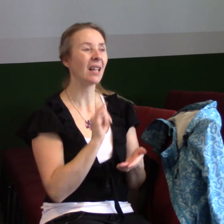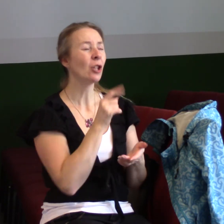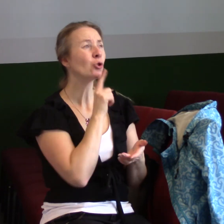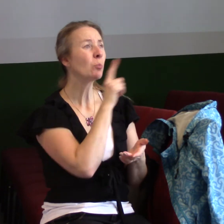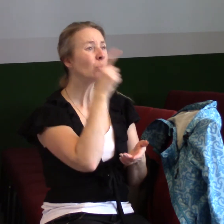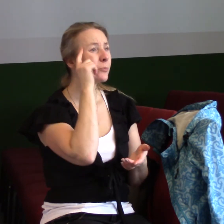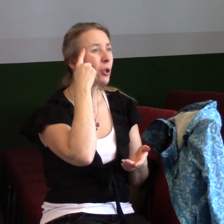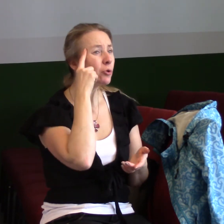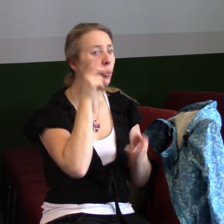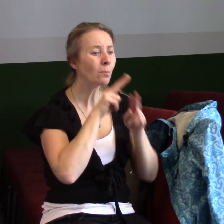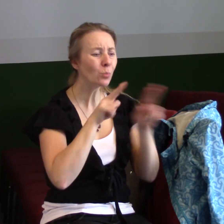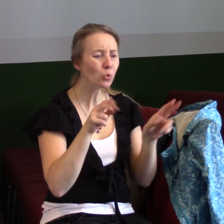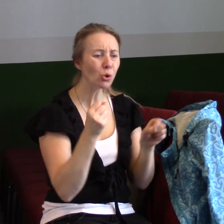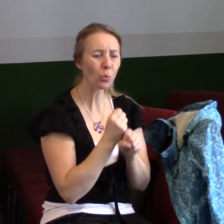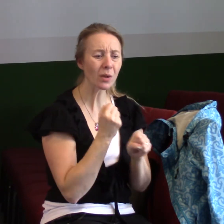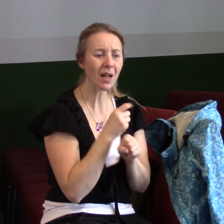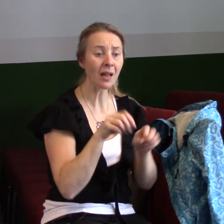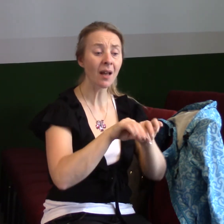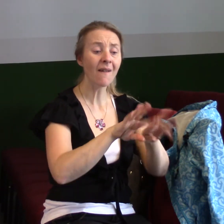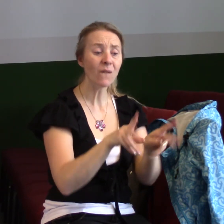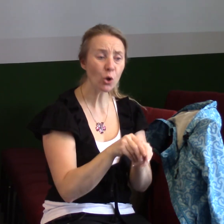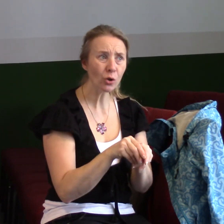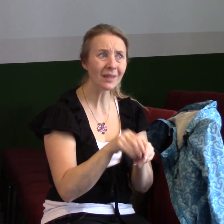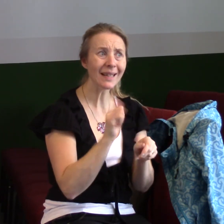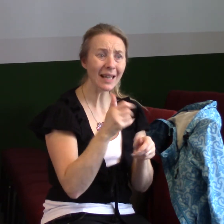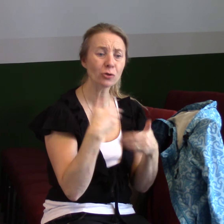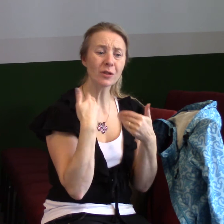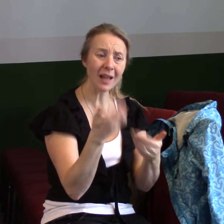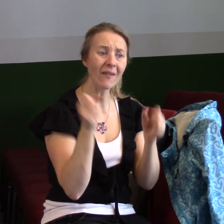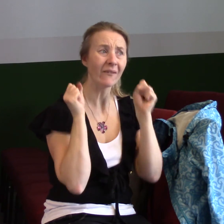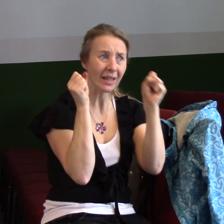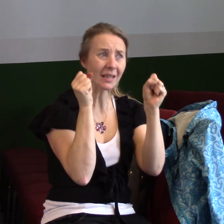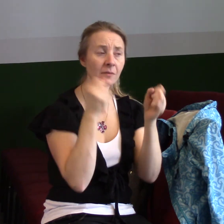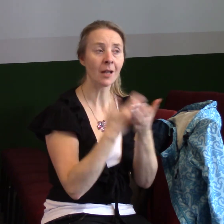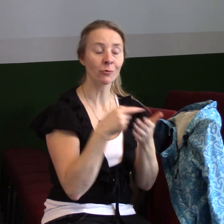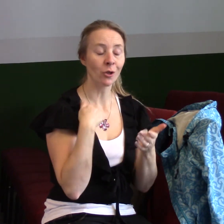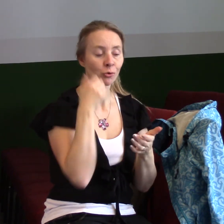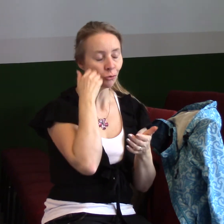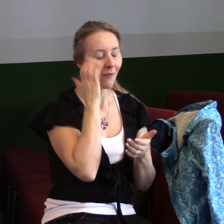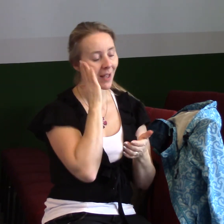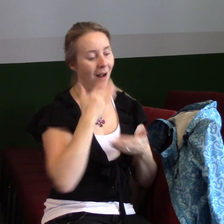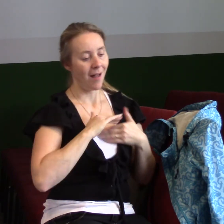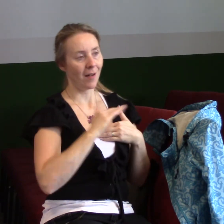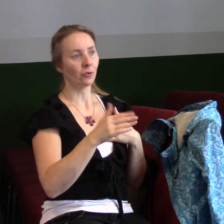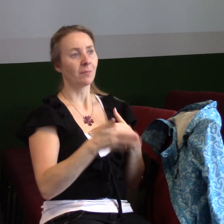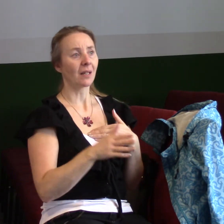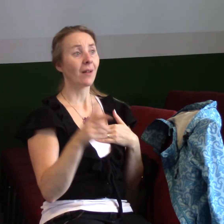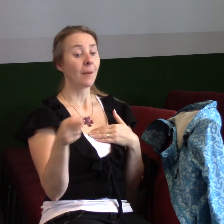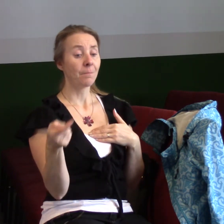tvé rodině, možná u smrtelné postele přijde nějaký tvůj vnuk nebo vnučka a bude ty držet za roku a řekne, já jsem se